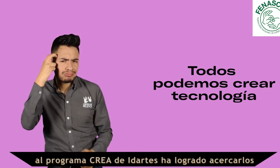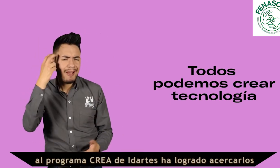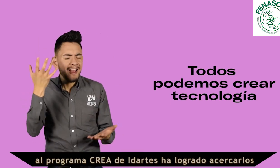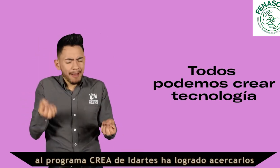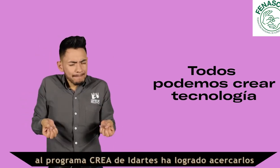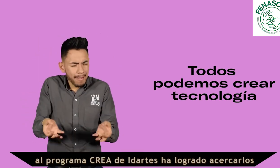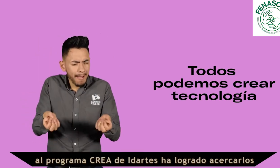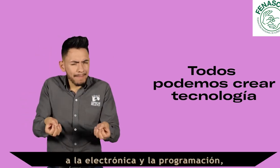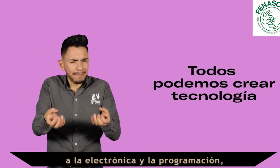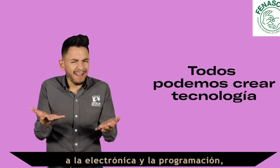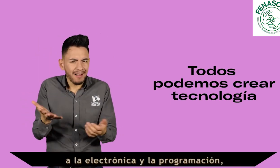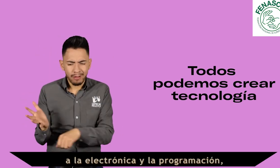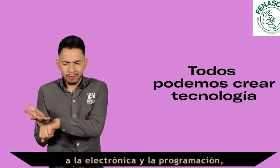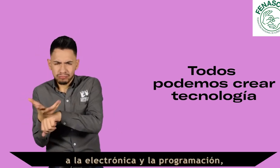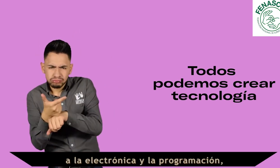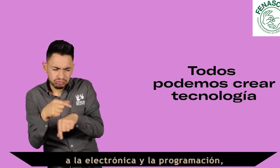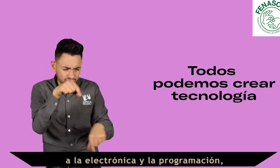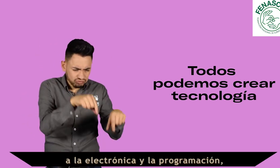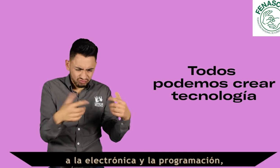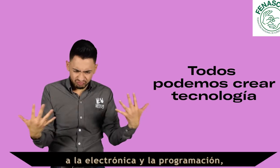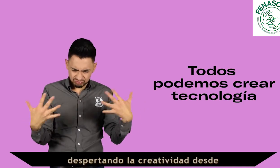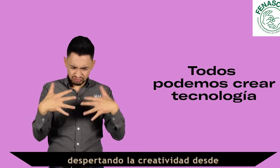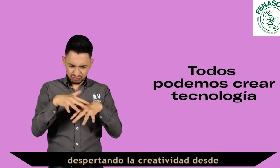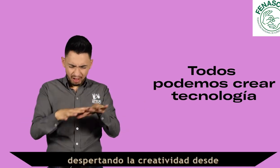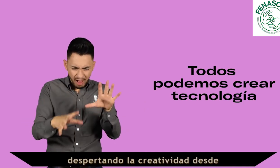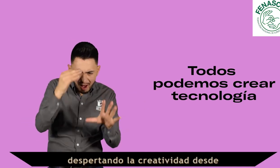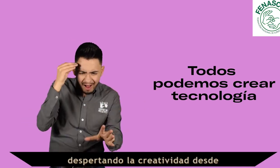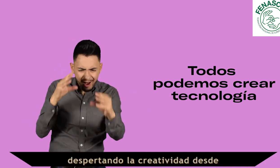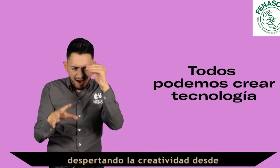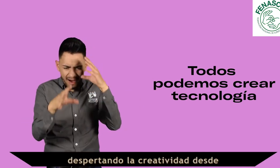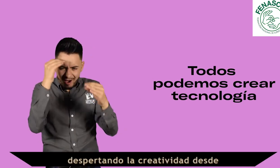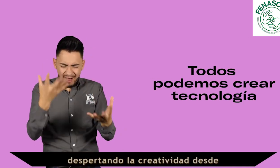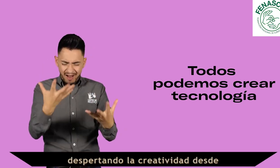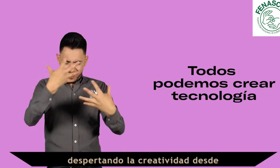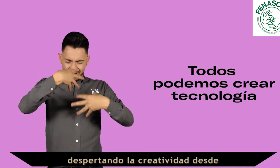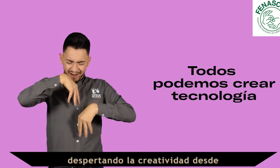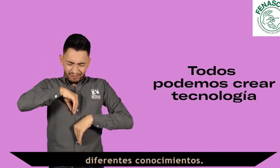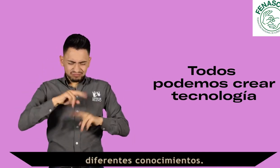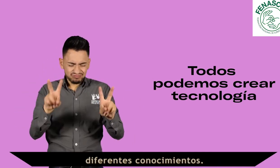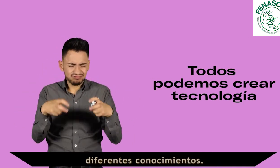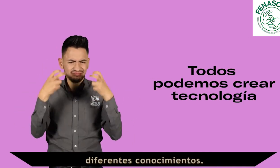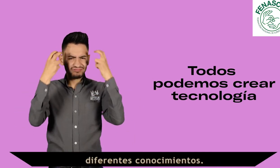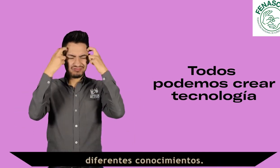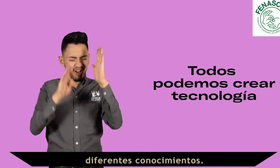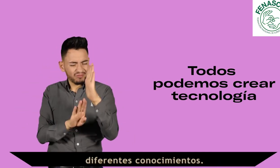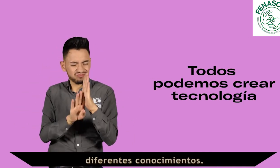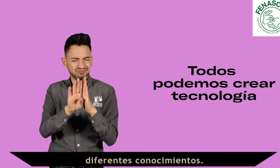de IDARTES, han logrado acercarse a la electrónica y la programación, despertando la creatividad desde